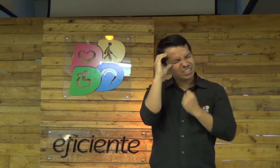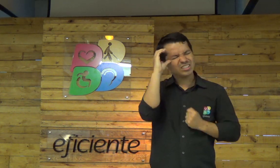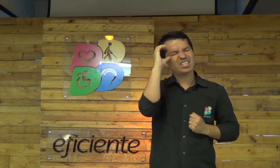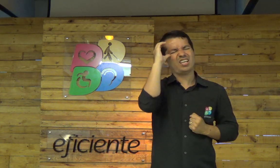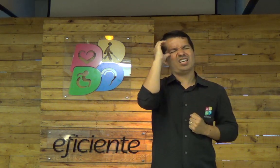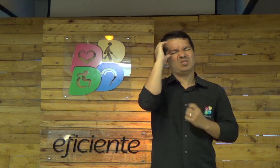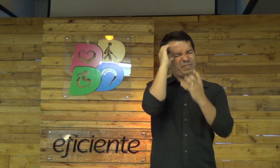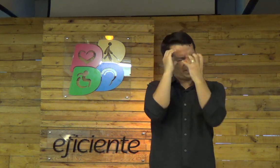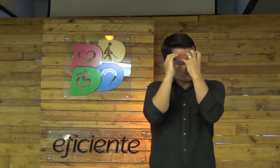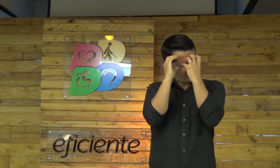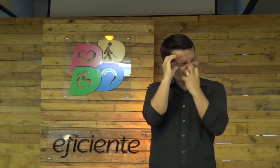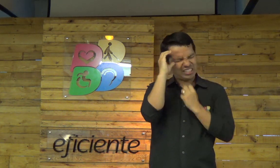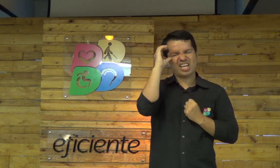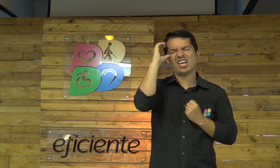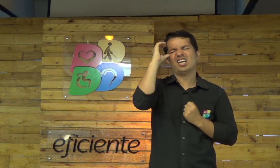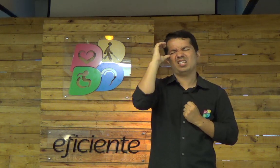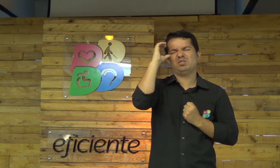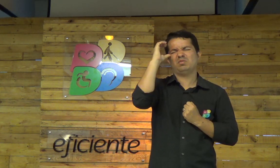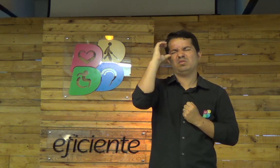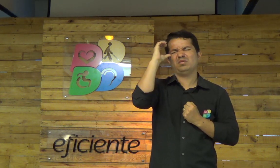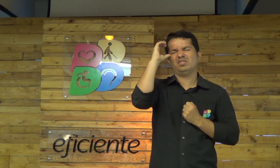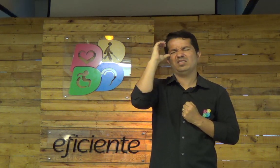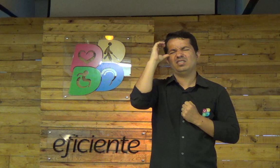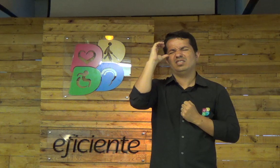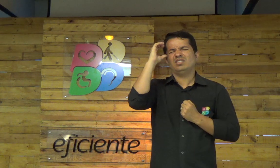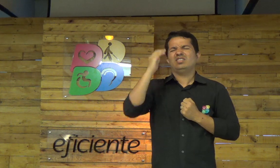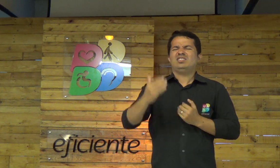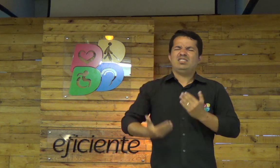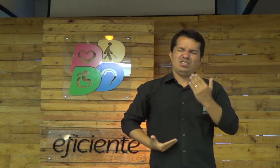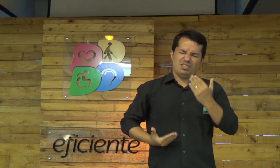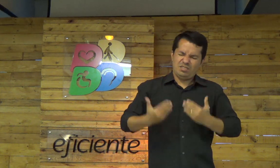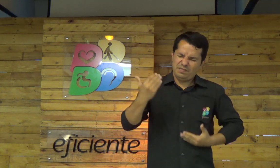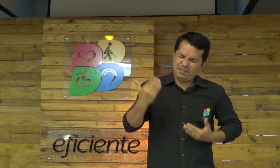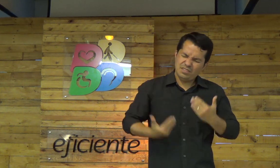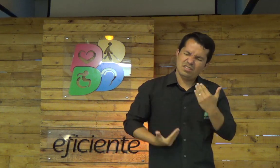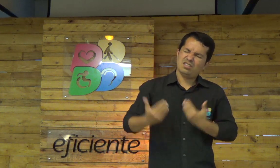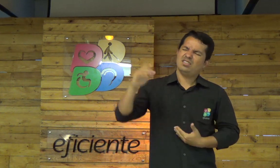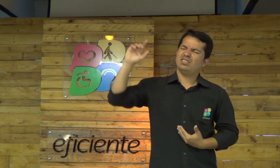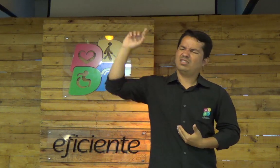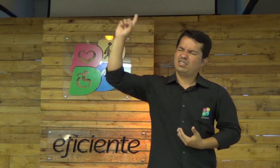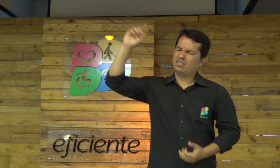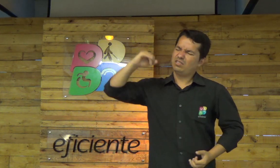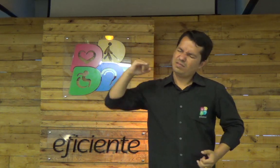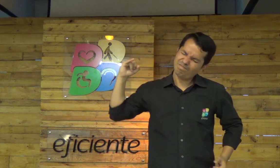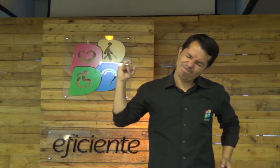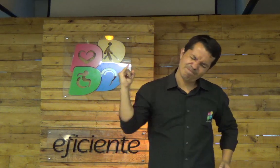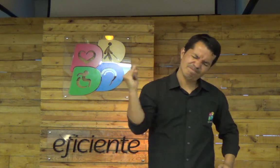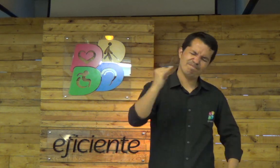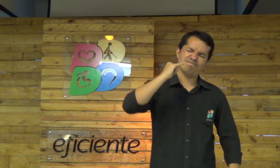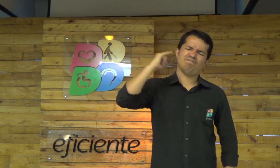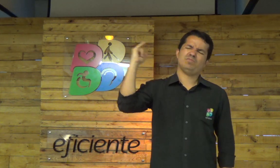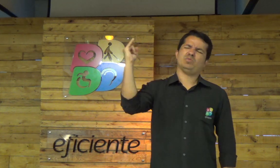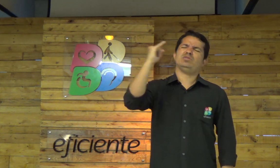ter essa consciência, Deus, essa seriedade de servir a Deus, de servir ao Senhor.